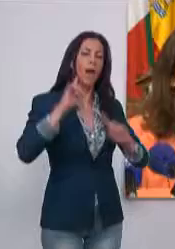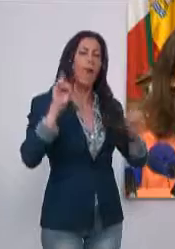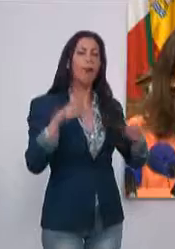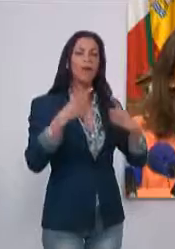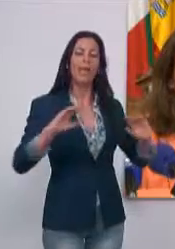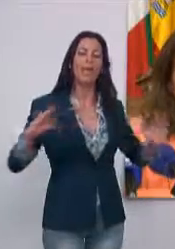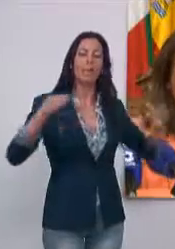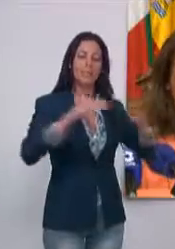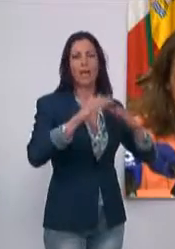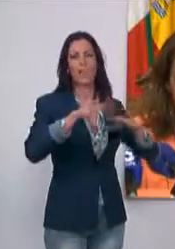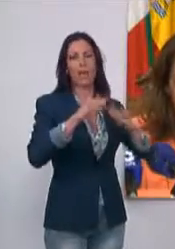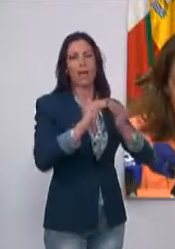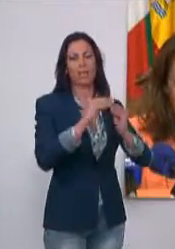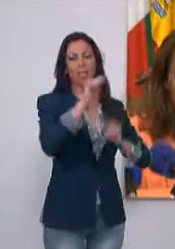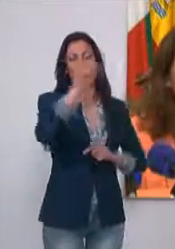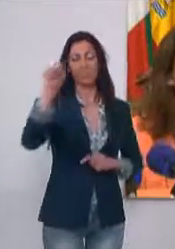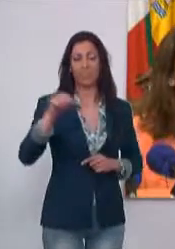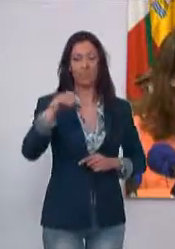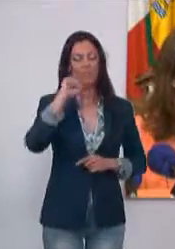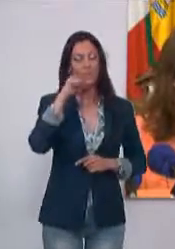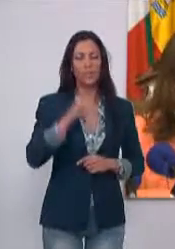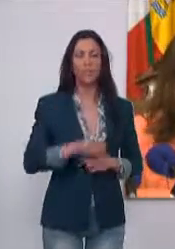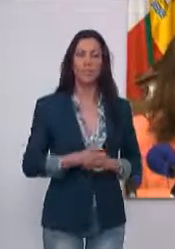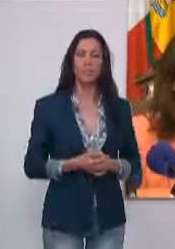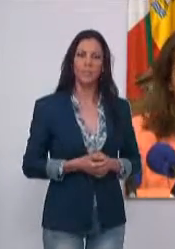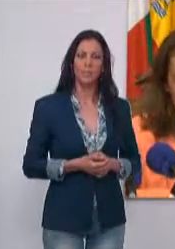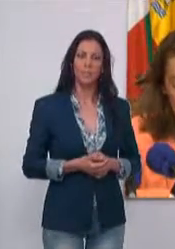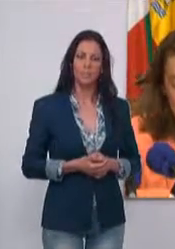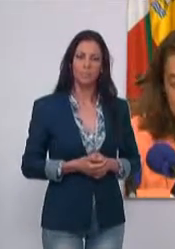subrayado lo importante que es para la orquesta este tipo de actuaciones.